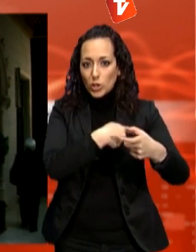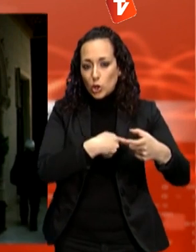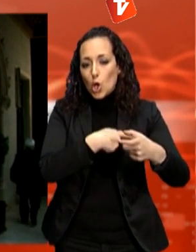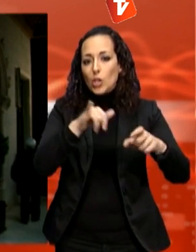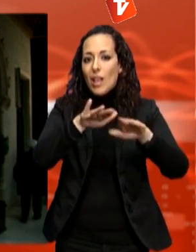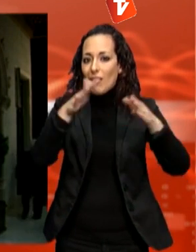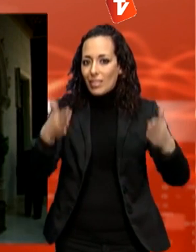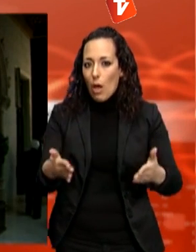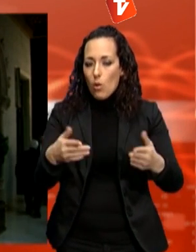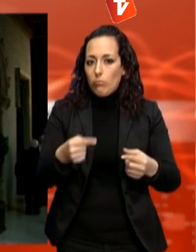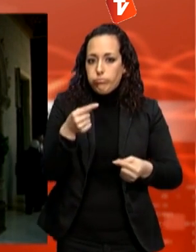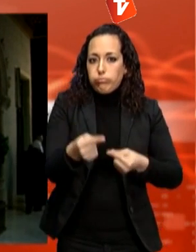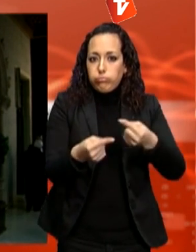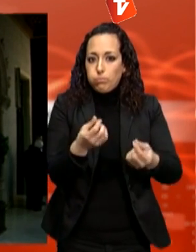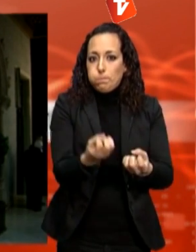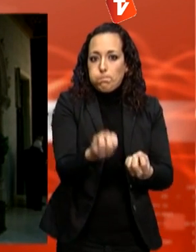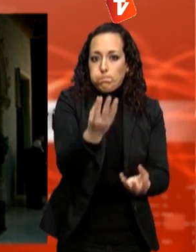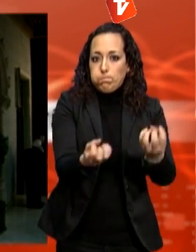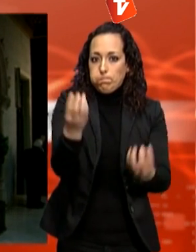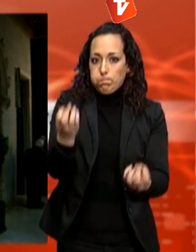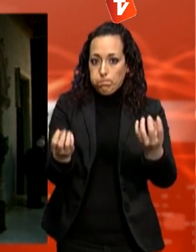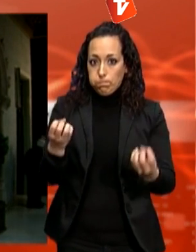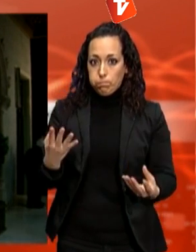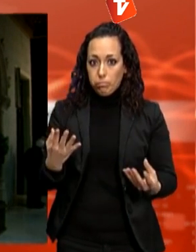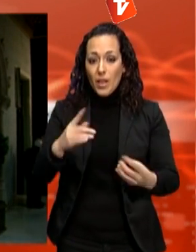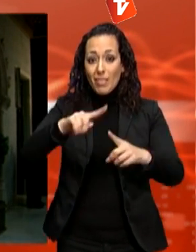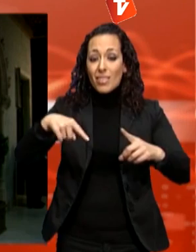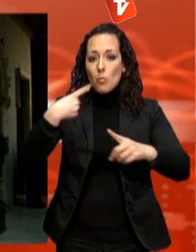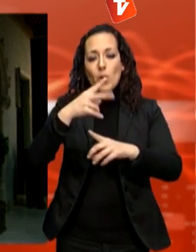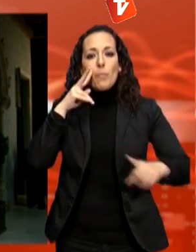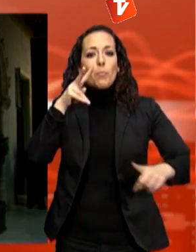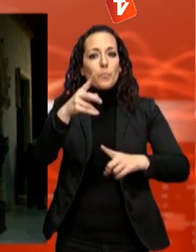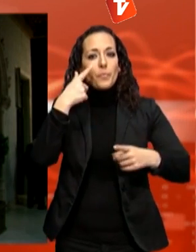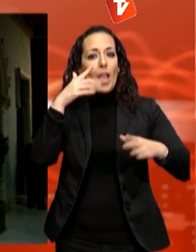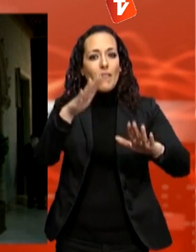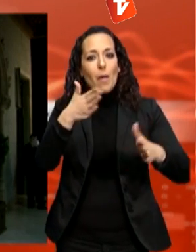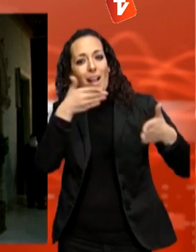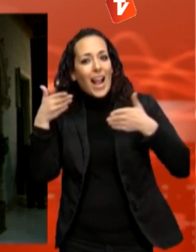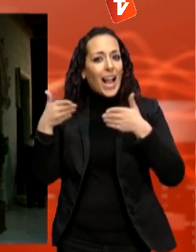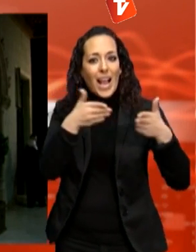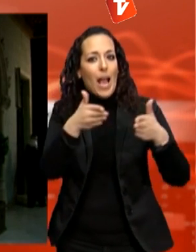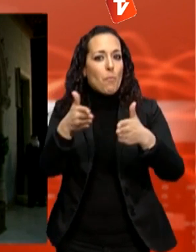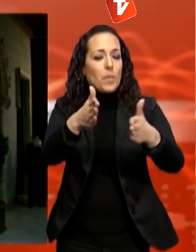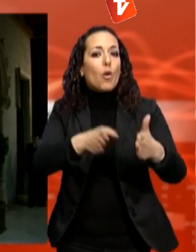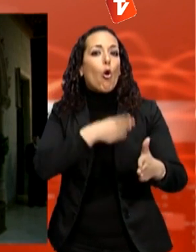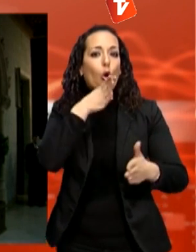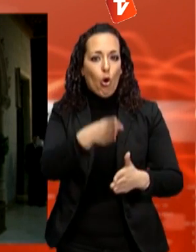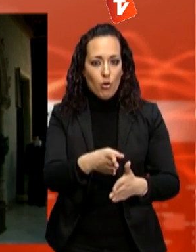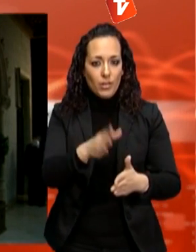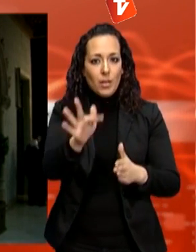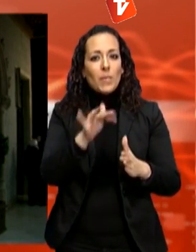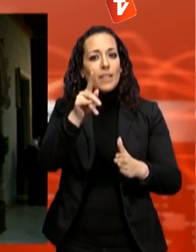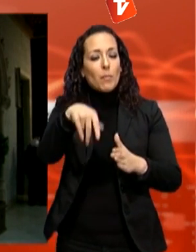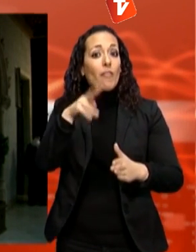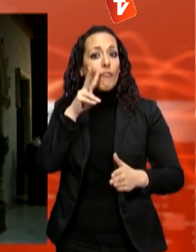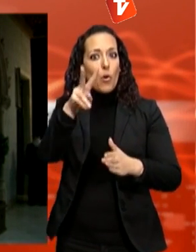taules que s'aniran implementant, veurem realment cap on evoluciona i es visualitzarà més això que deia, que